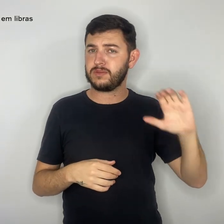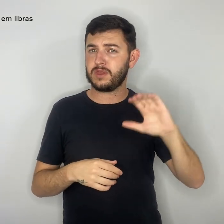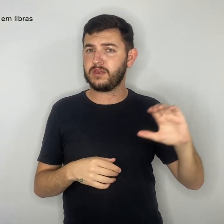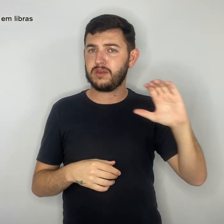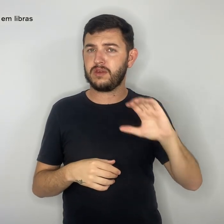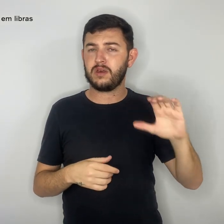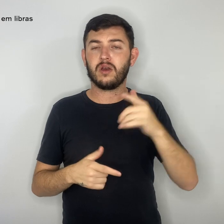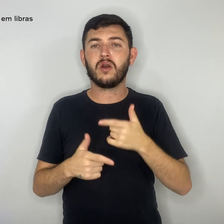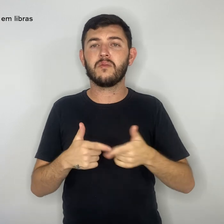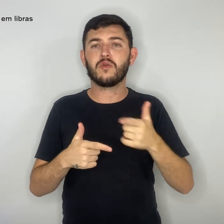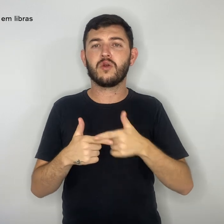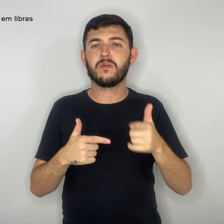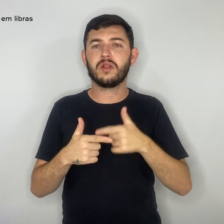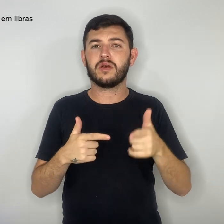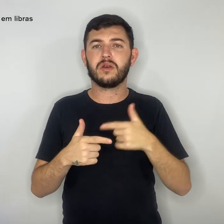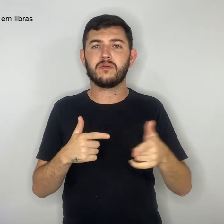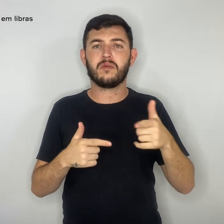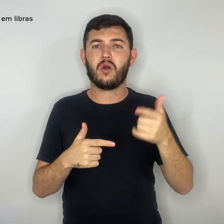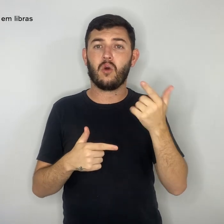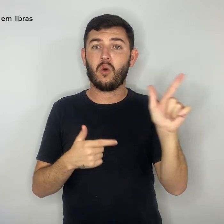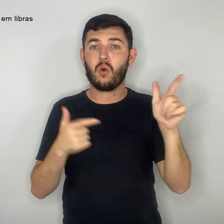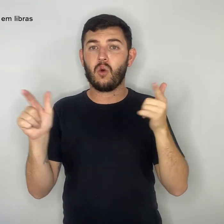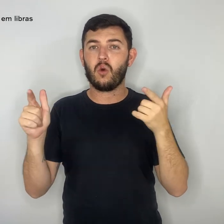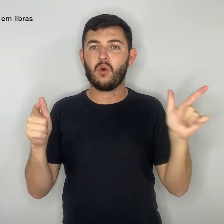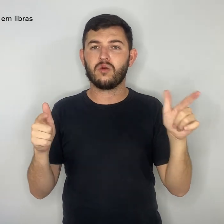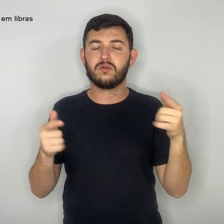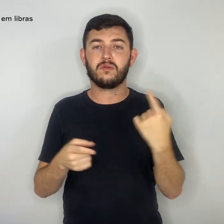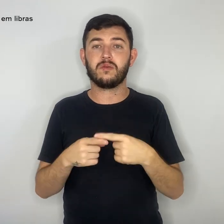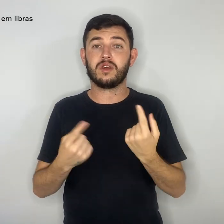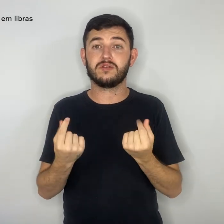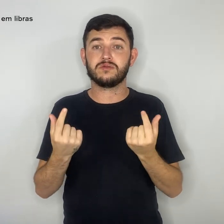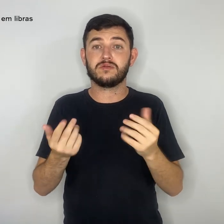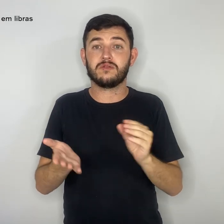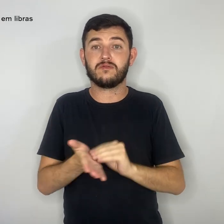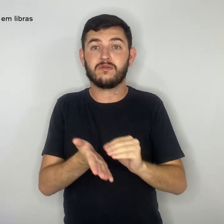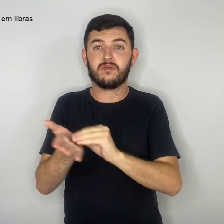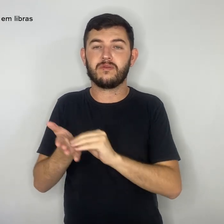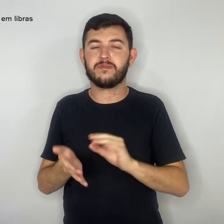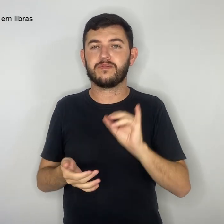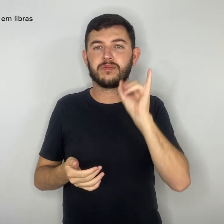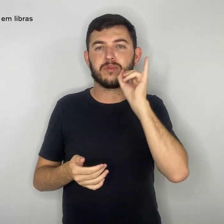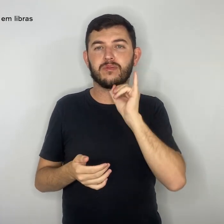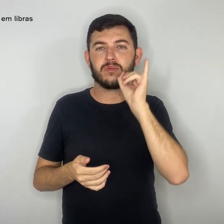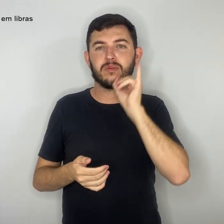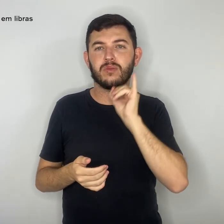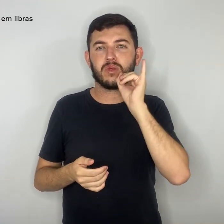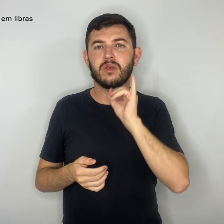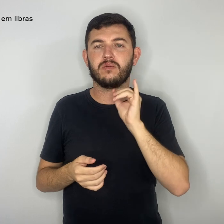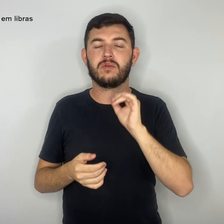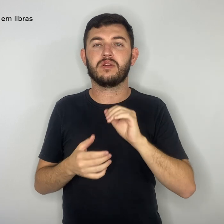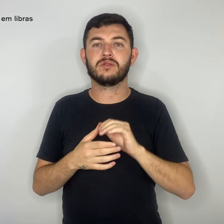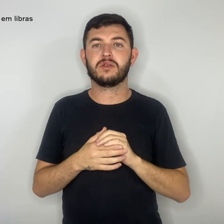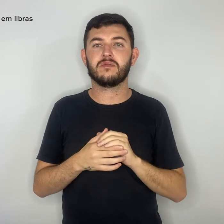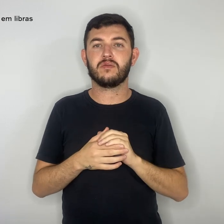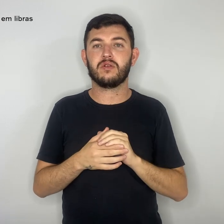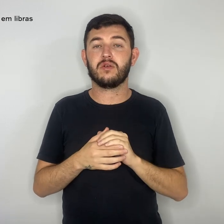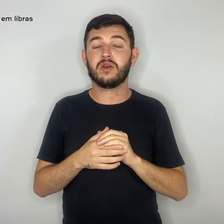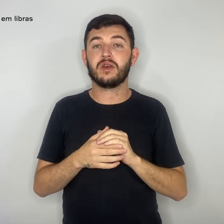falta de recurso financeiro, como, por exemplo, problemas em toda sua parte elétrica. O